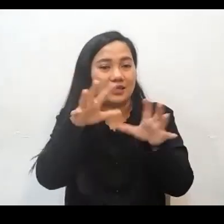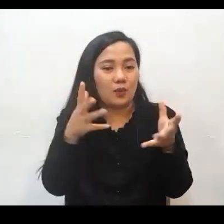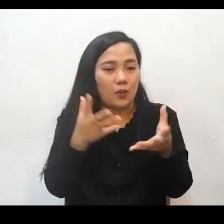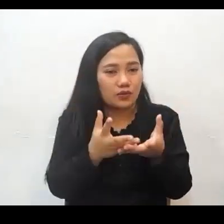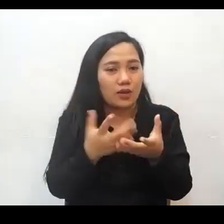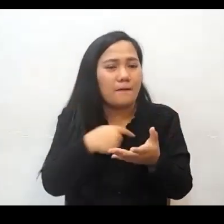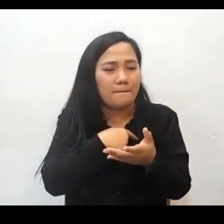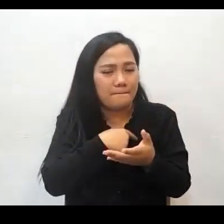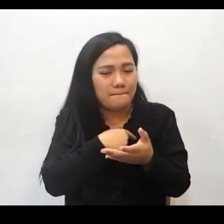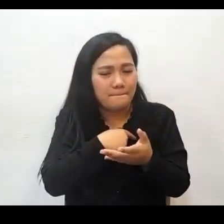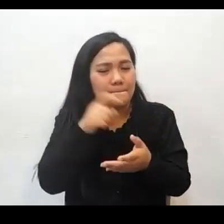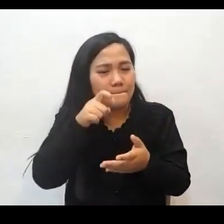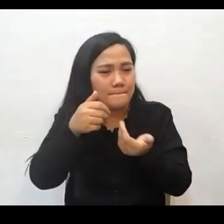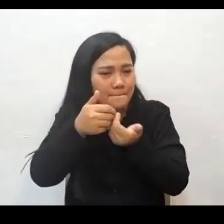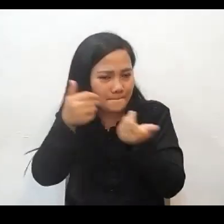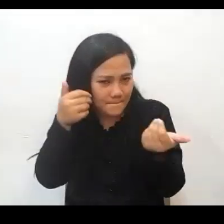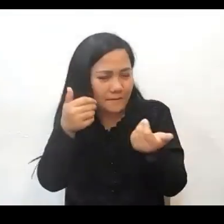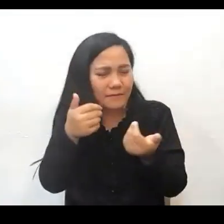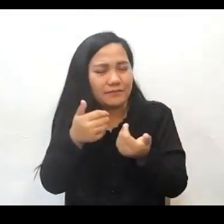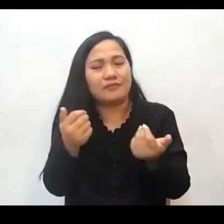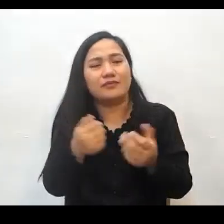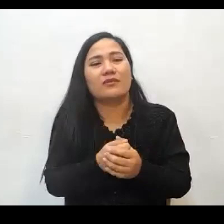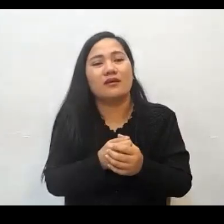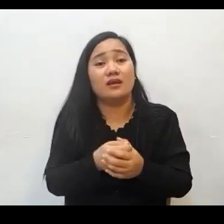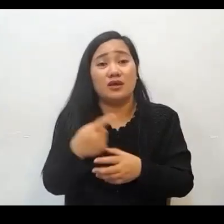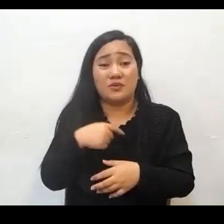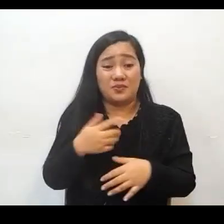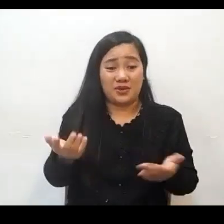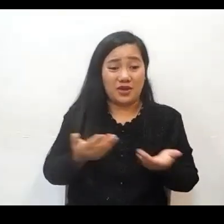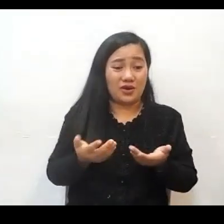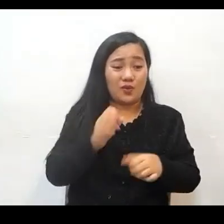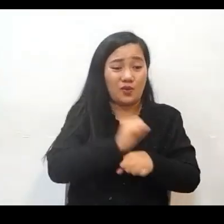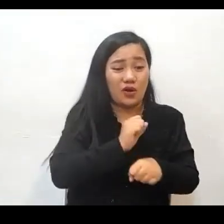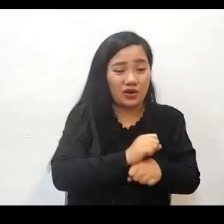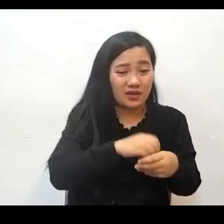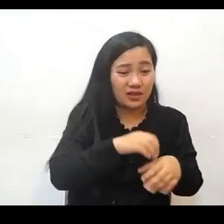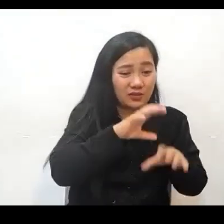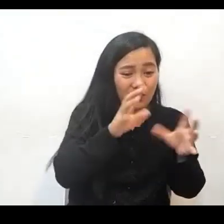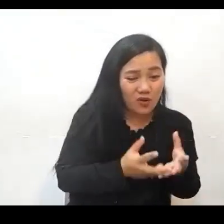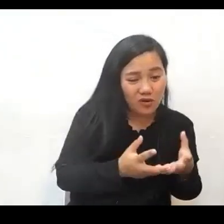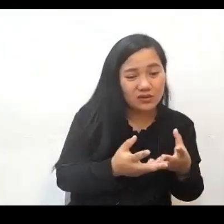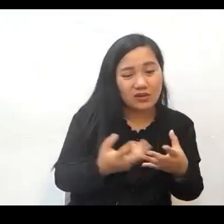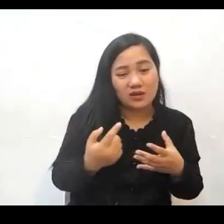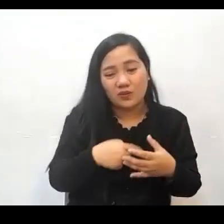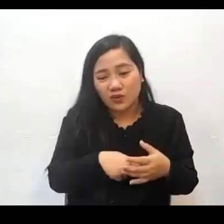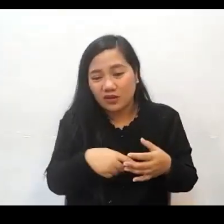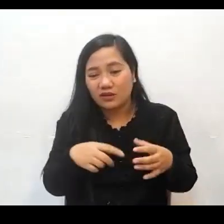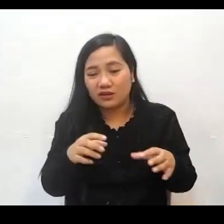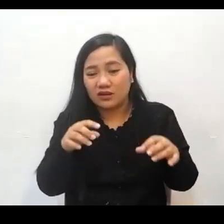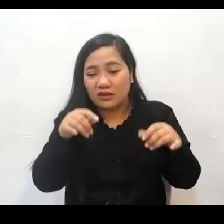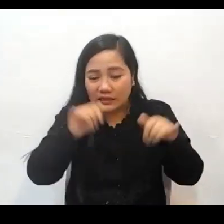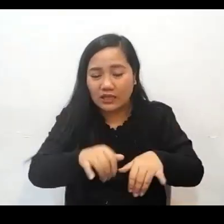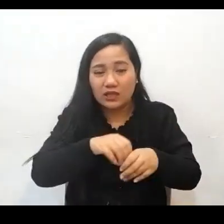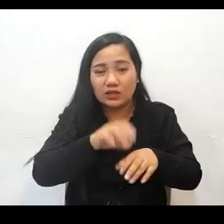separate it from the world. Na kahit tayo po ay nabubuhay sa sanlibutan at nagtatrabaho sa sanlibutan, ngunit kailangan po talaga natin maging hiwalay sa sanlibutan.